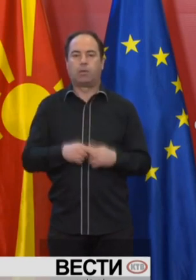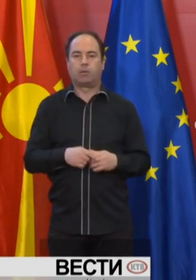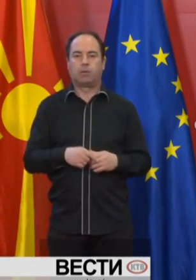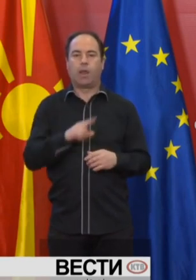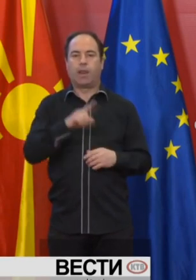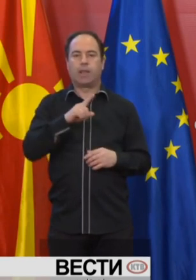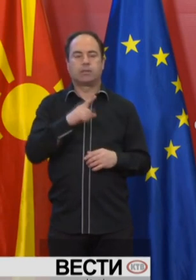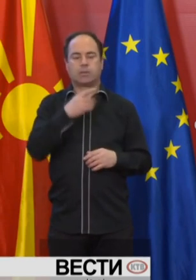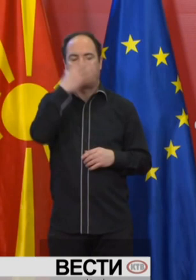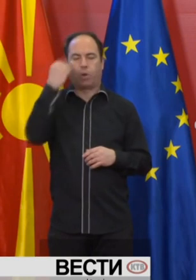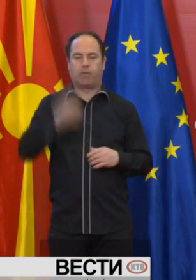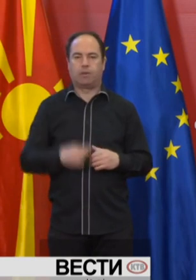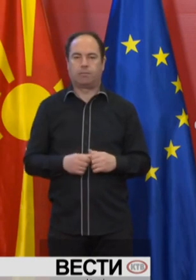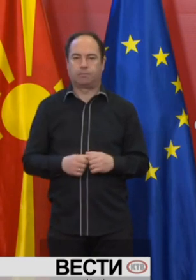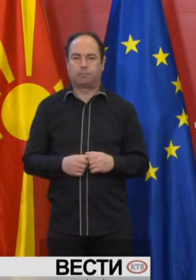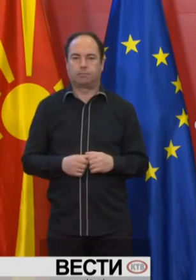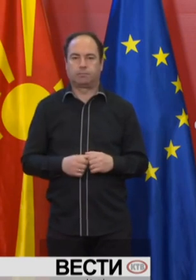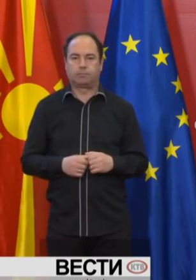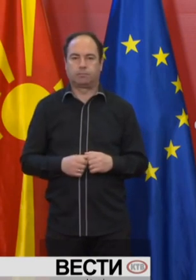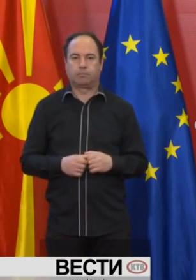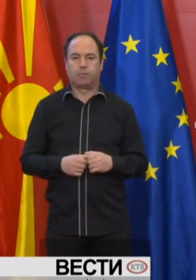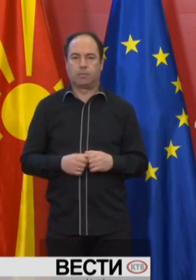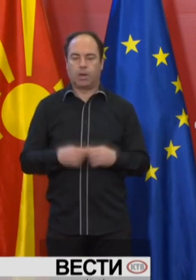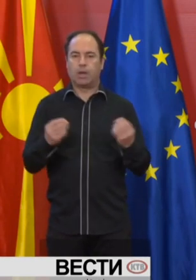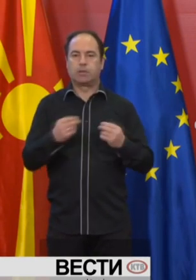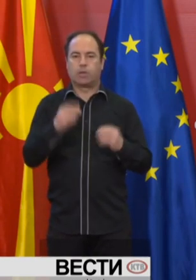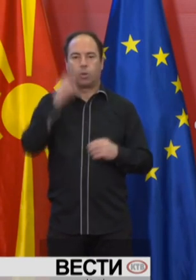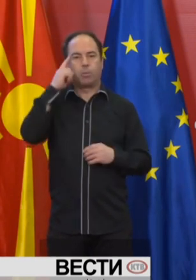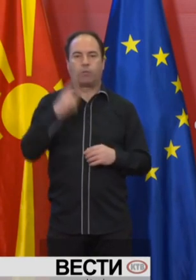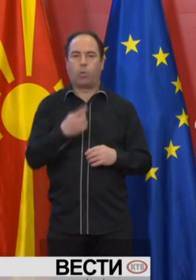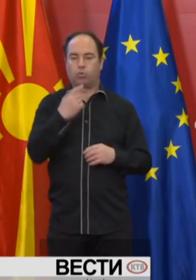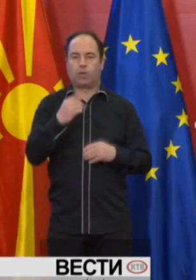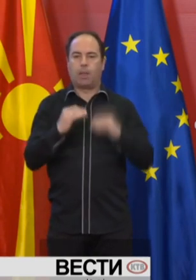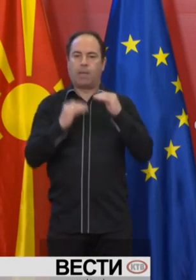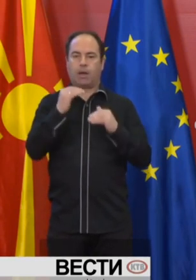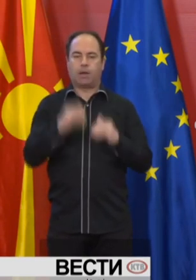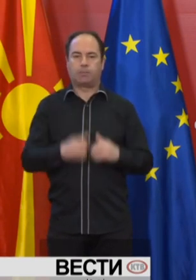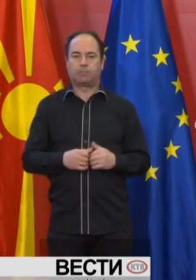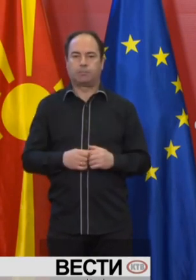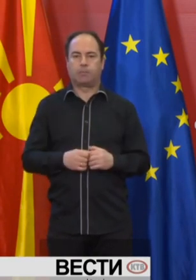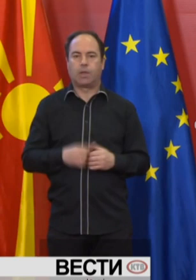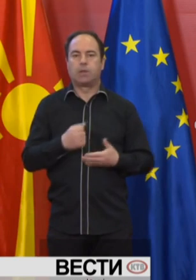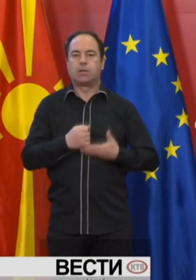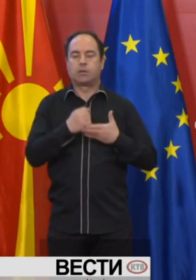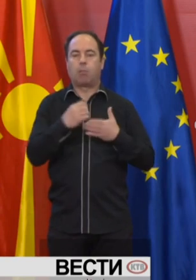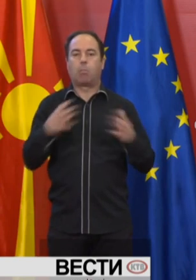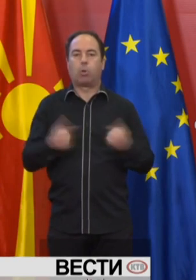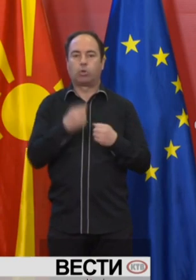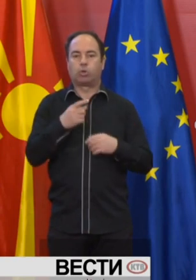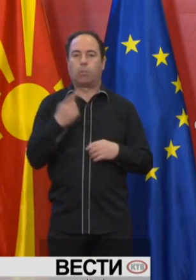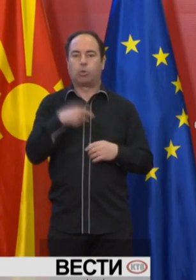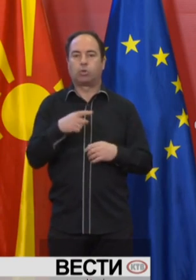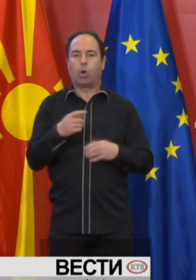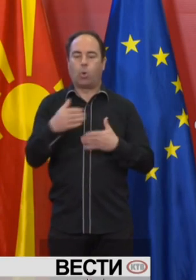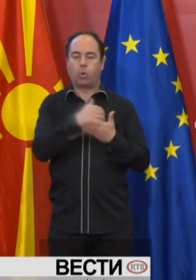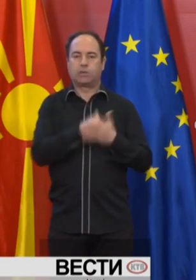не се занемарим. Затоа предвидовме уште една мерка за подашка на постоечките